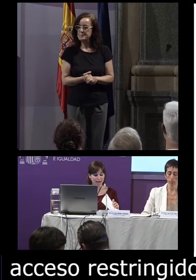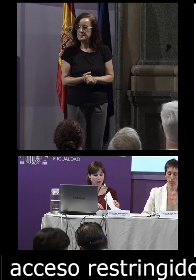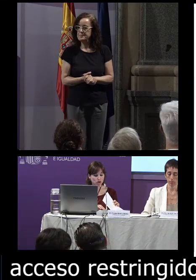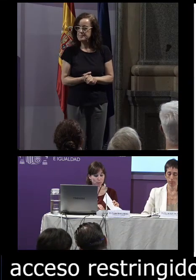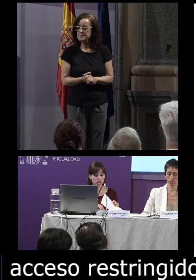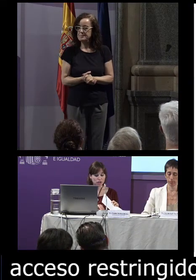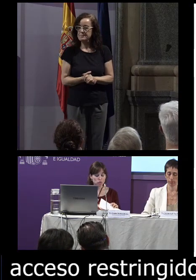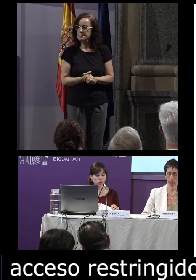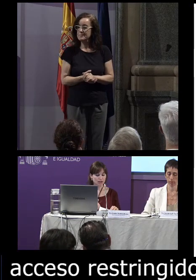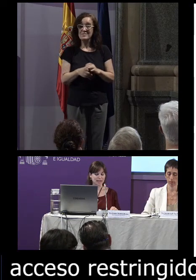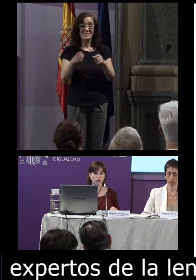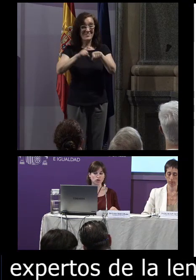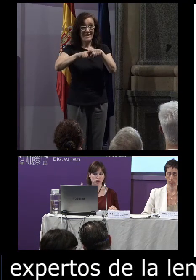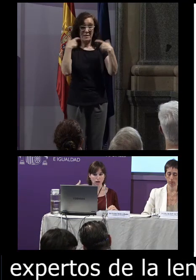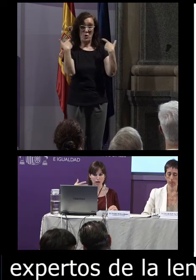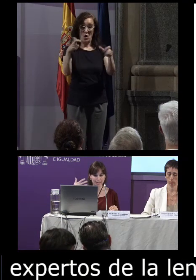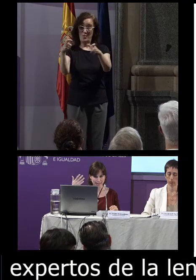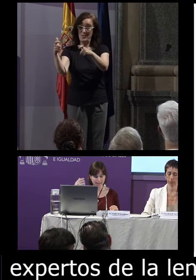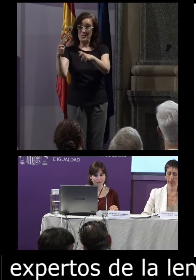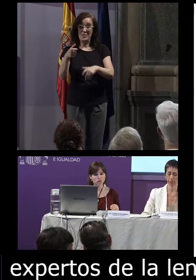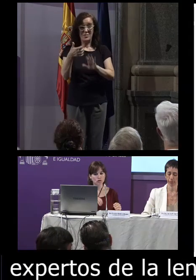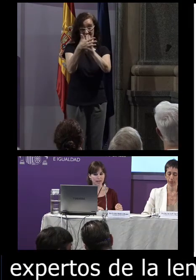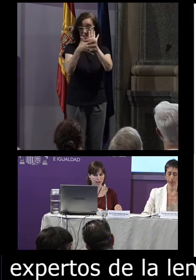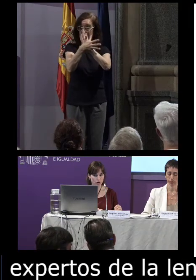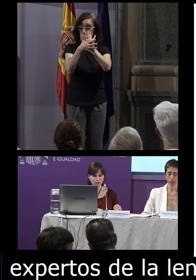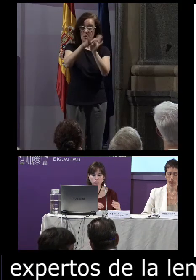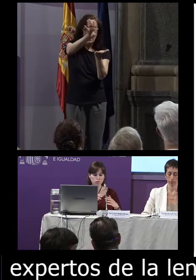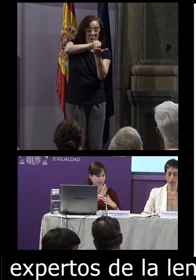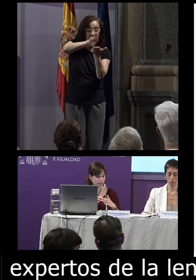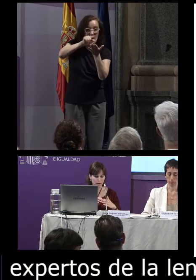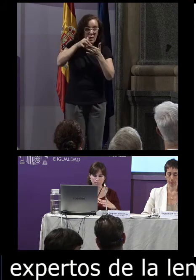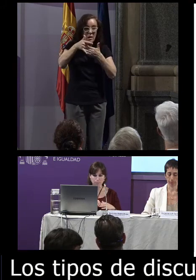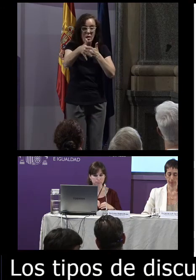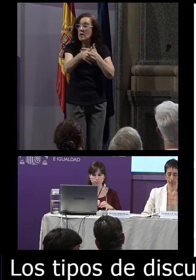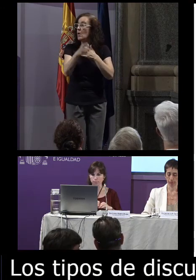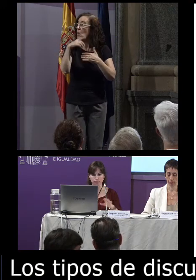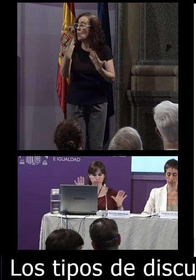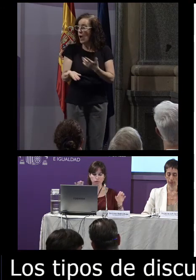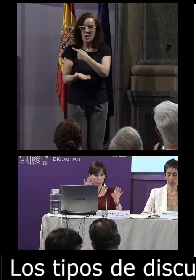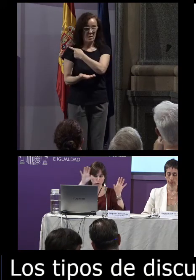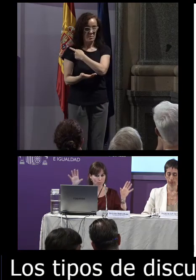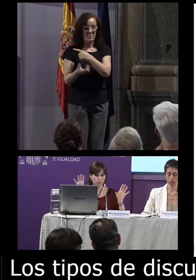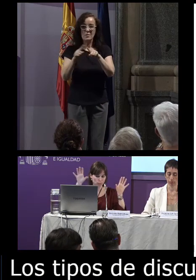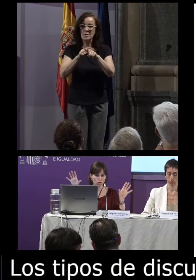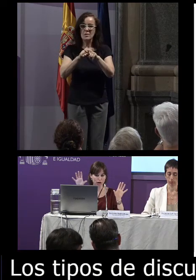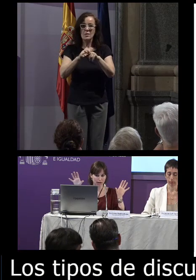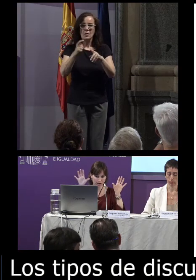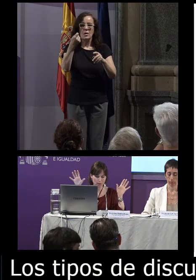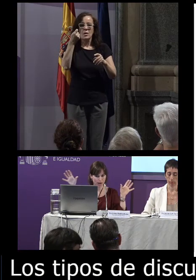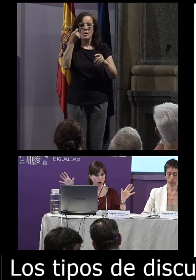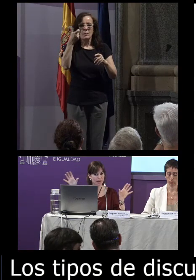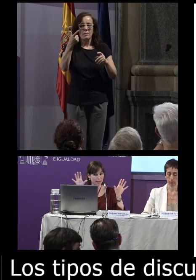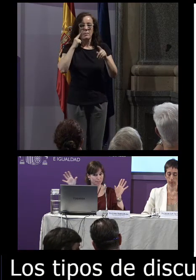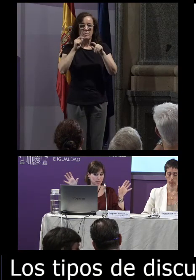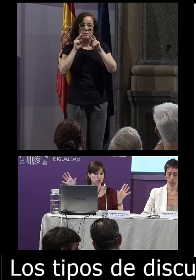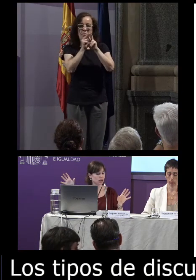los tipos de discurso que estamos enregistrando y recogiendo pues forman un poco el